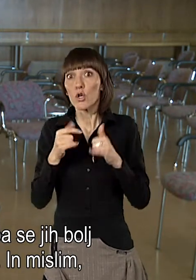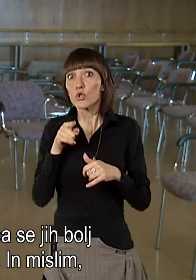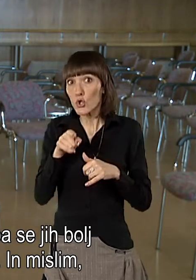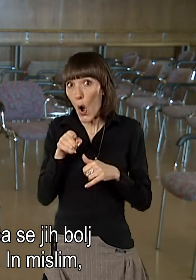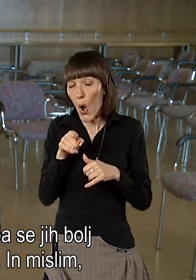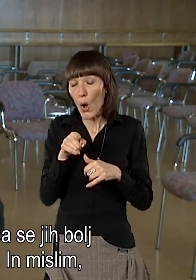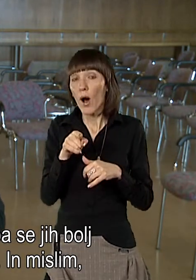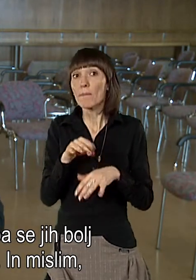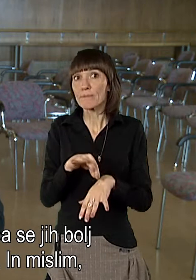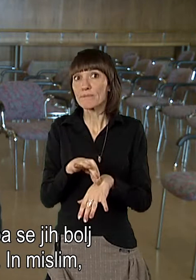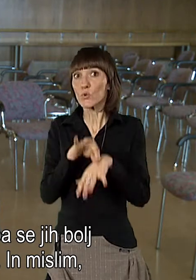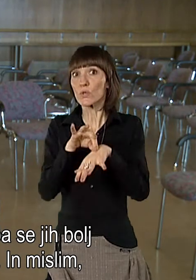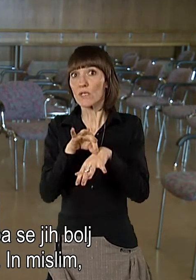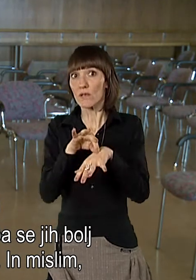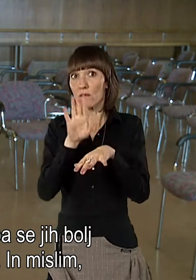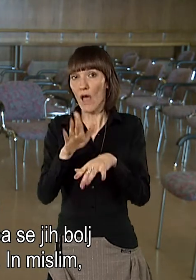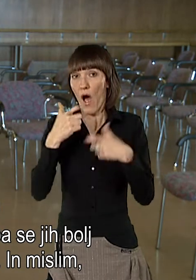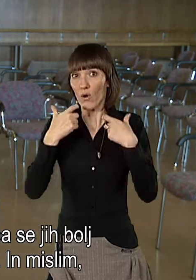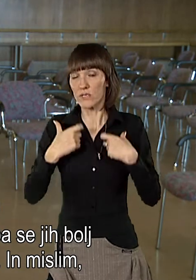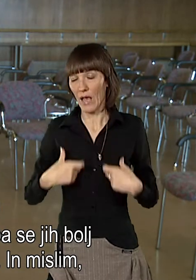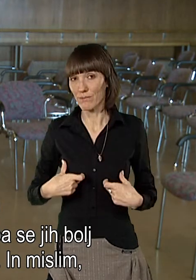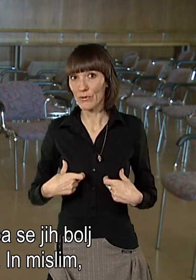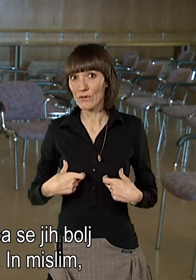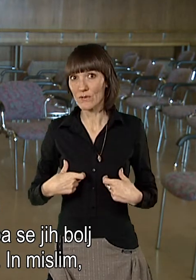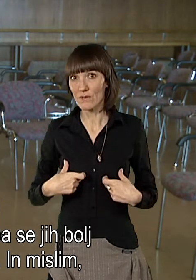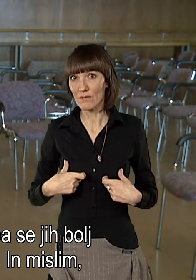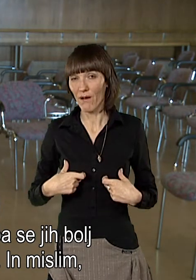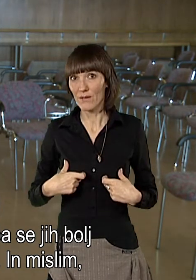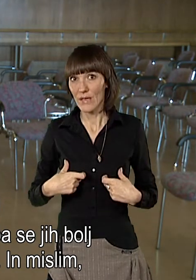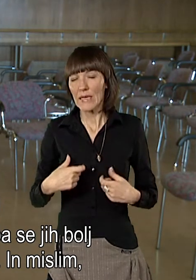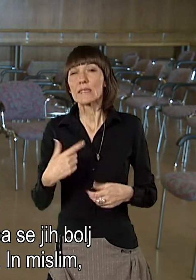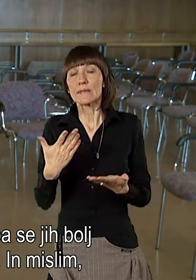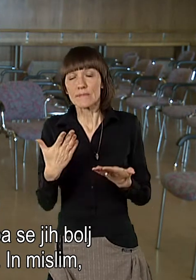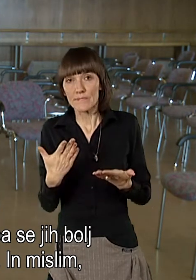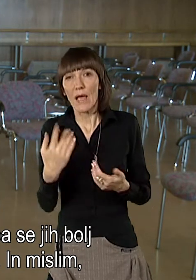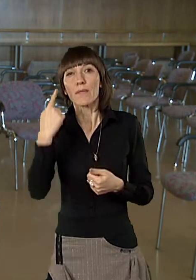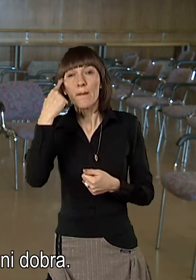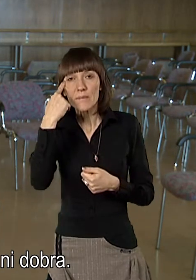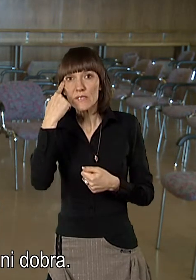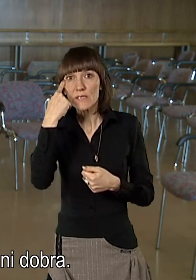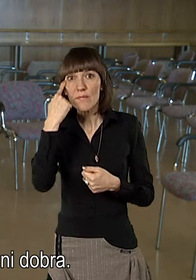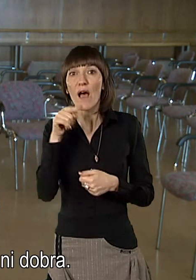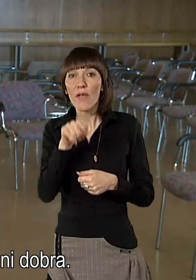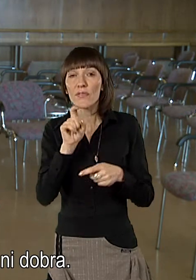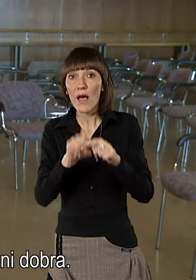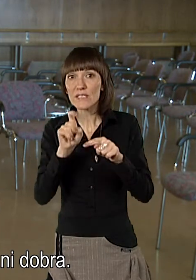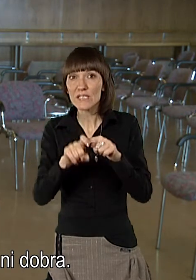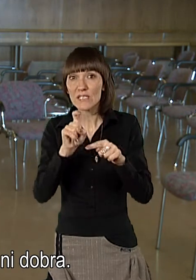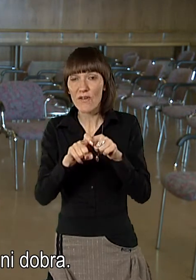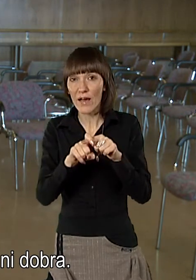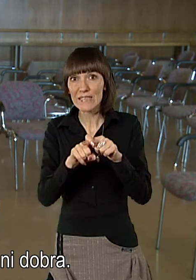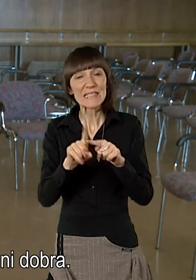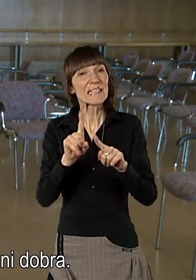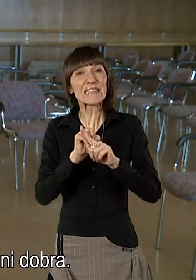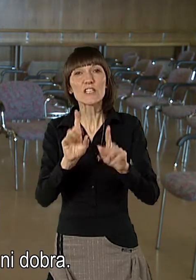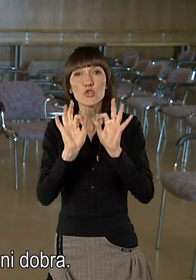neposredno tangira dobesedno in mislim, da ta stvar